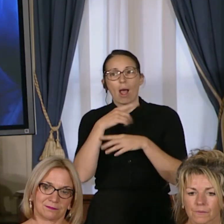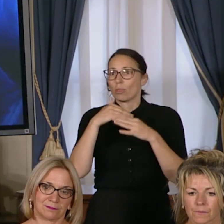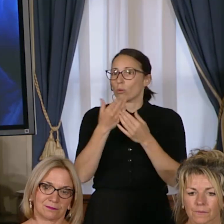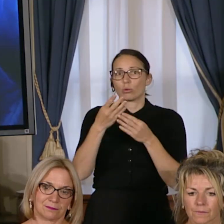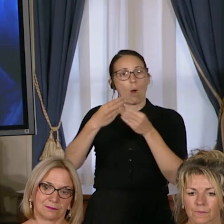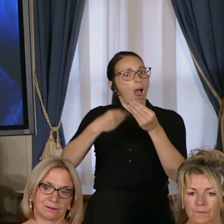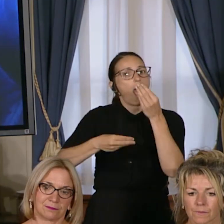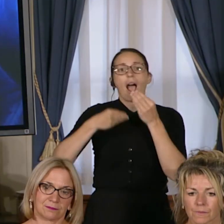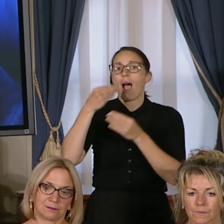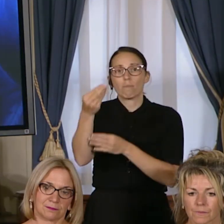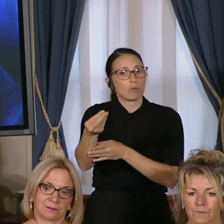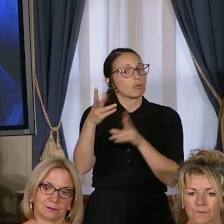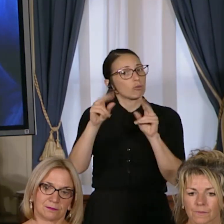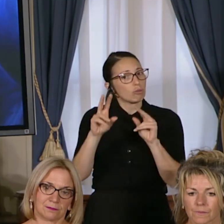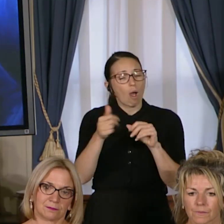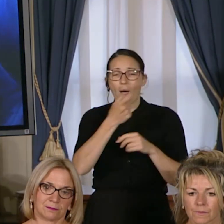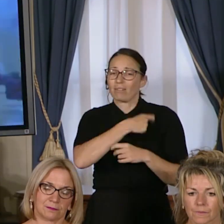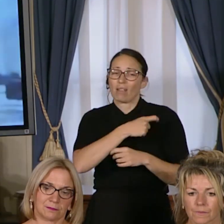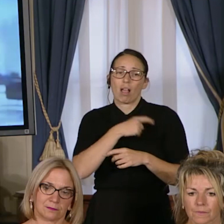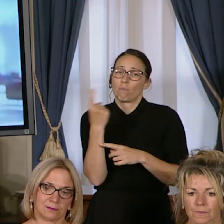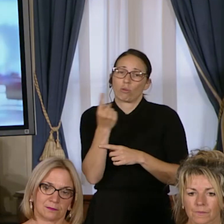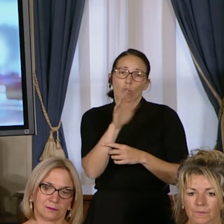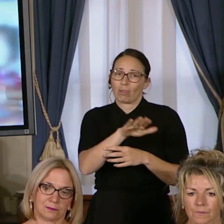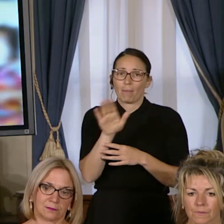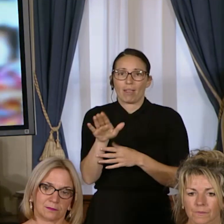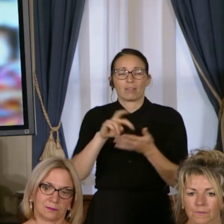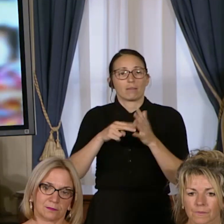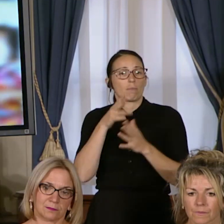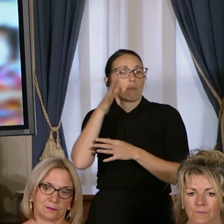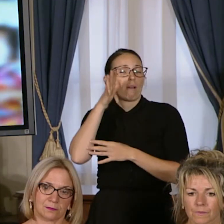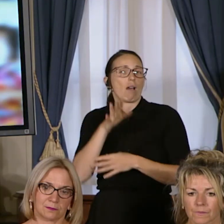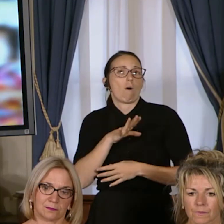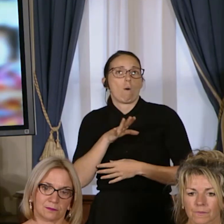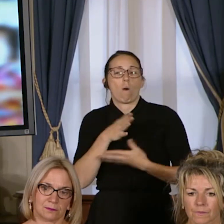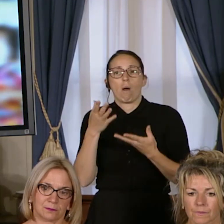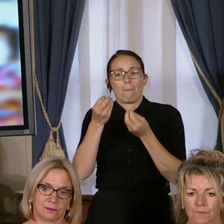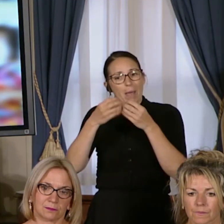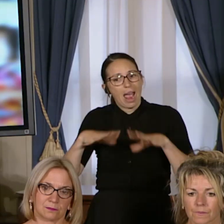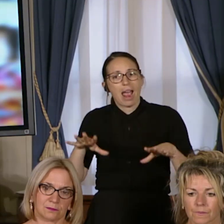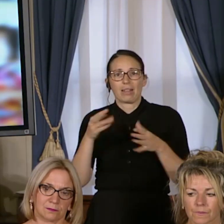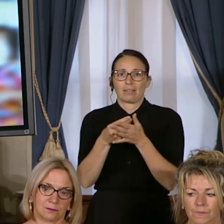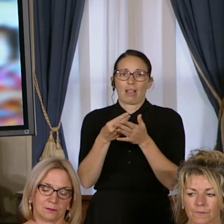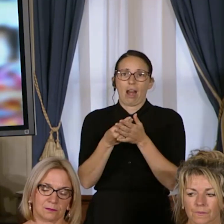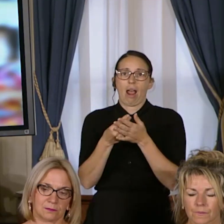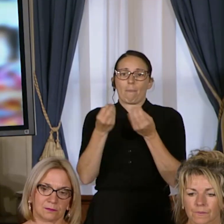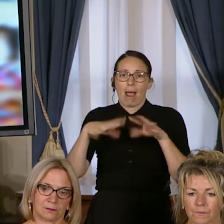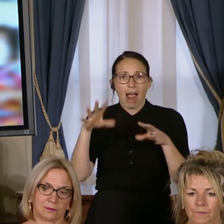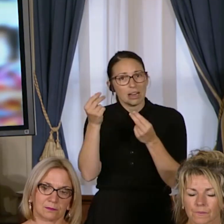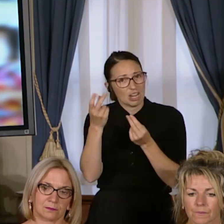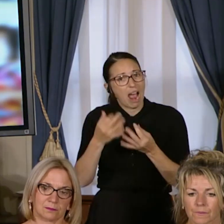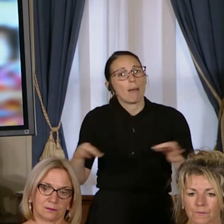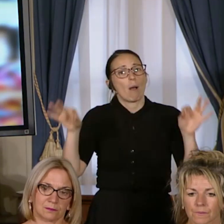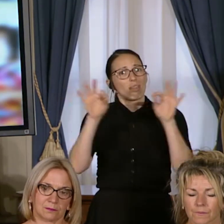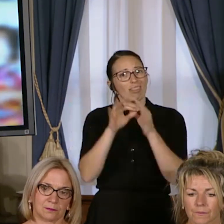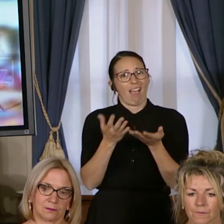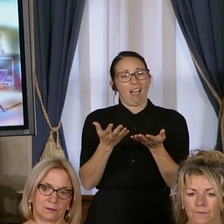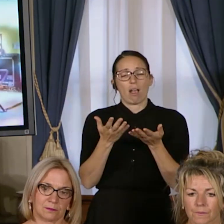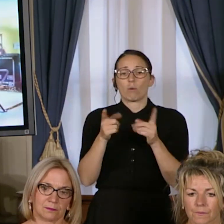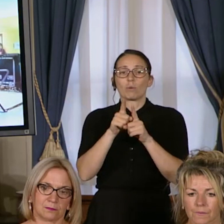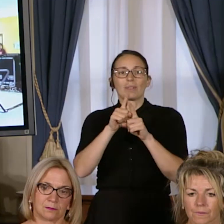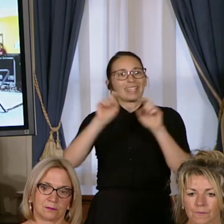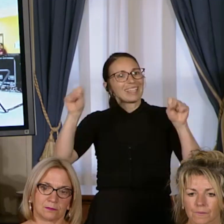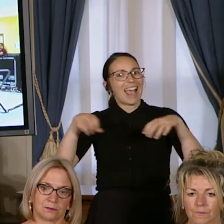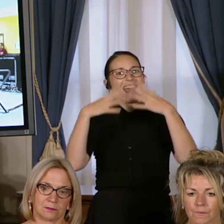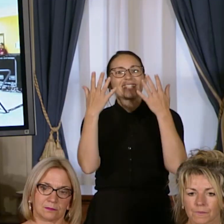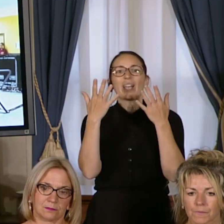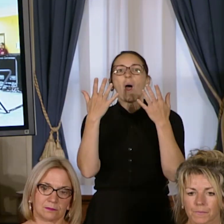remboursés par les assurances. Donc, les parents se retrouvent avec des pertes de revenus importantes. La création du supplément